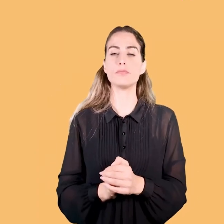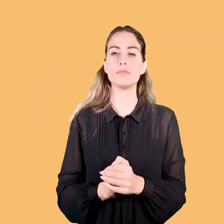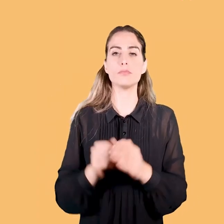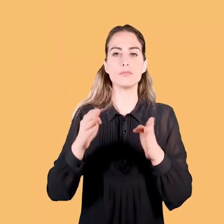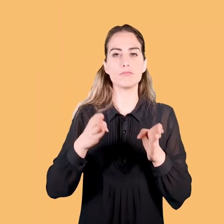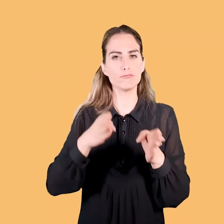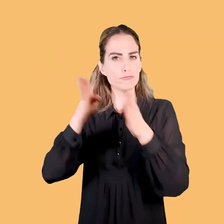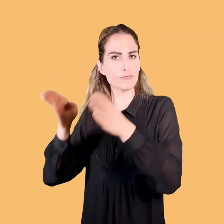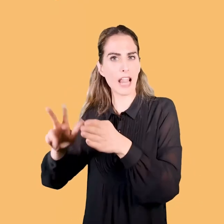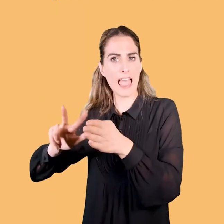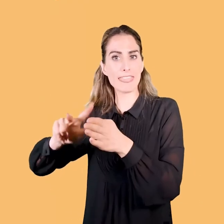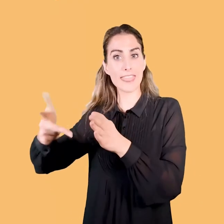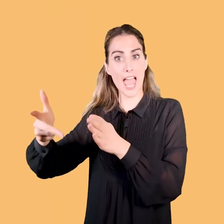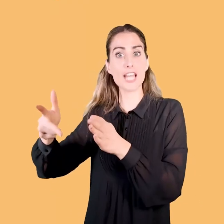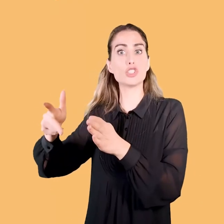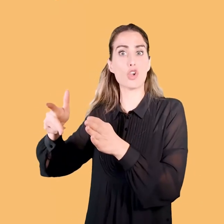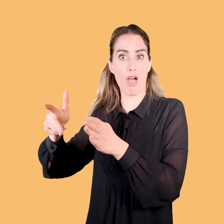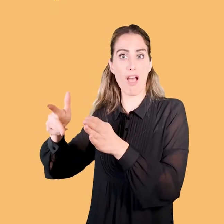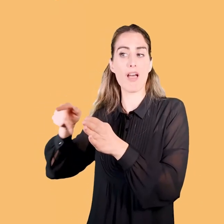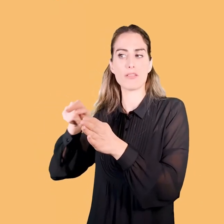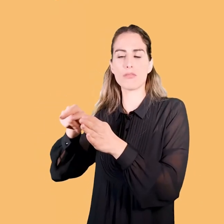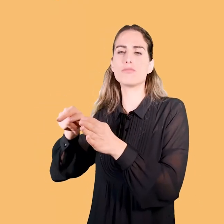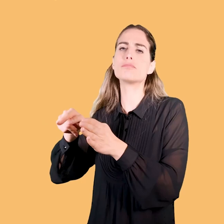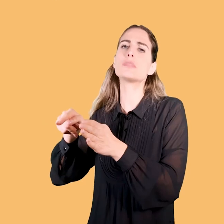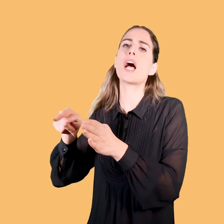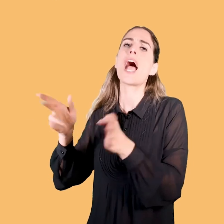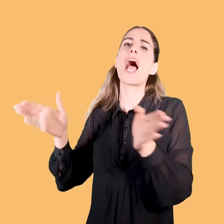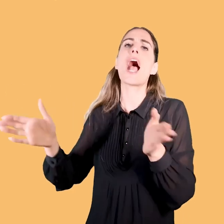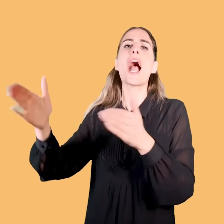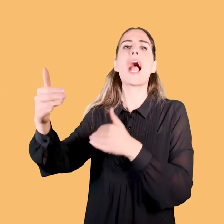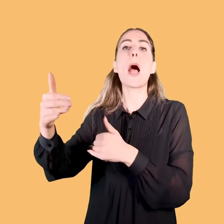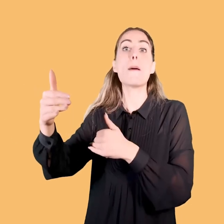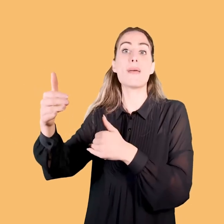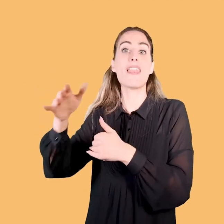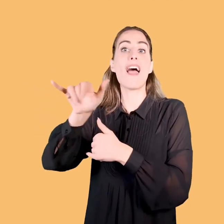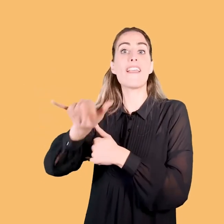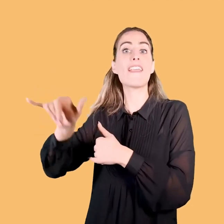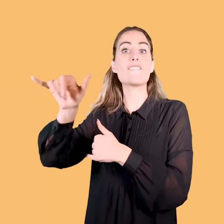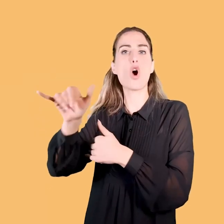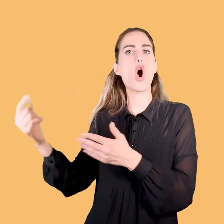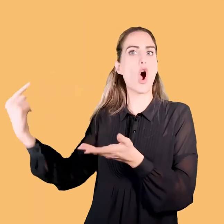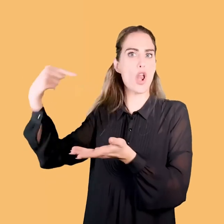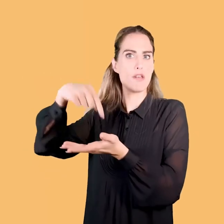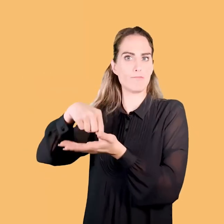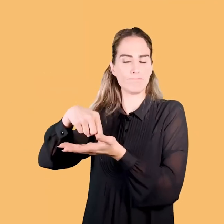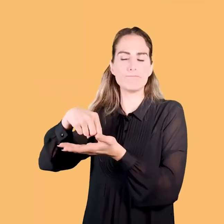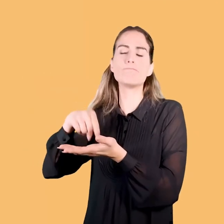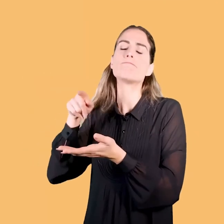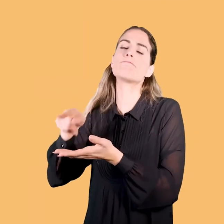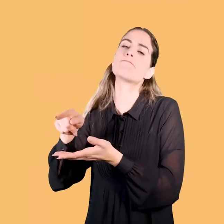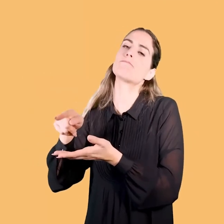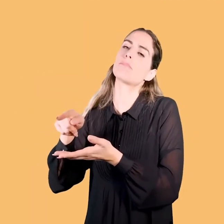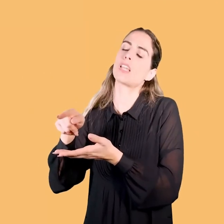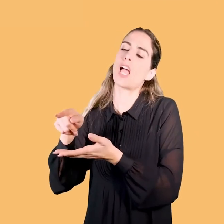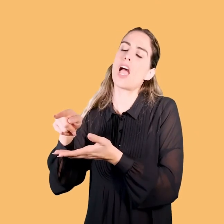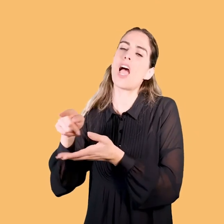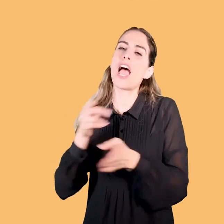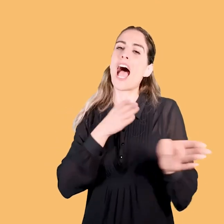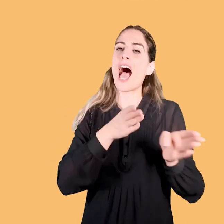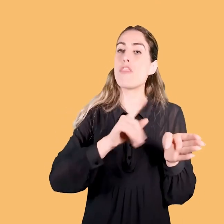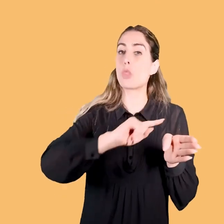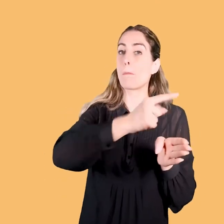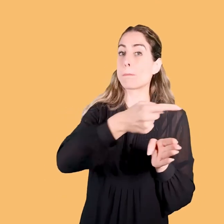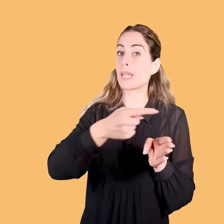Il appunto poi il terzo atto si ritorna nella camera di Yvonne, nel suo disordine e anche qui la scena non ritorna